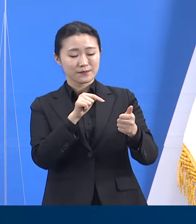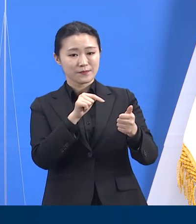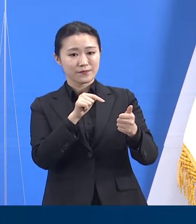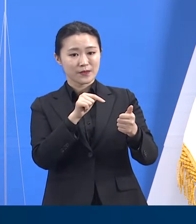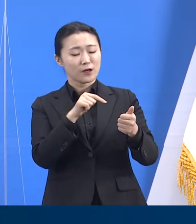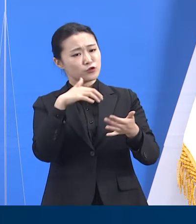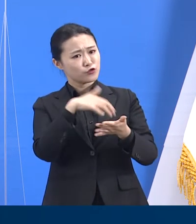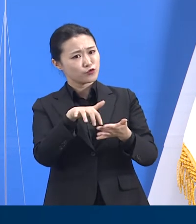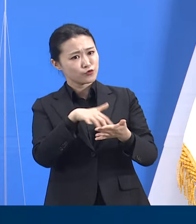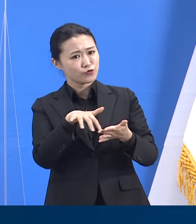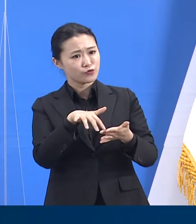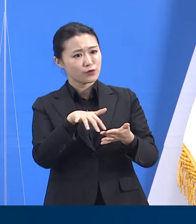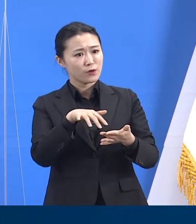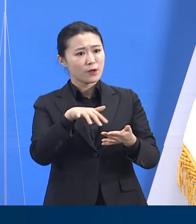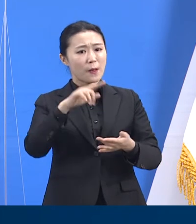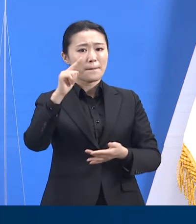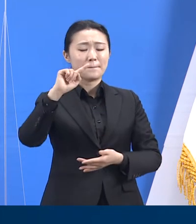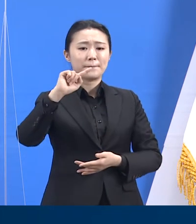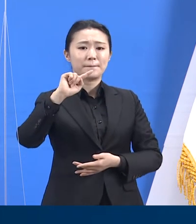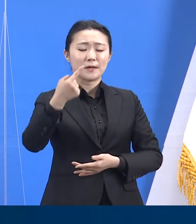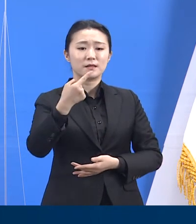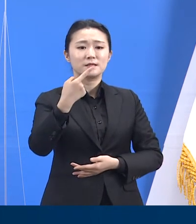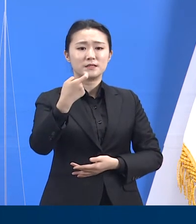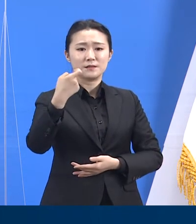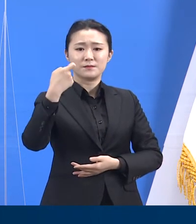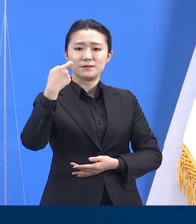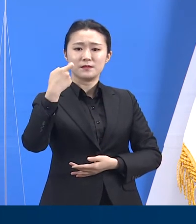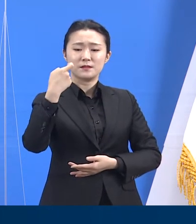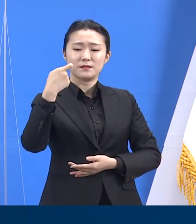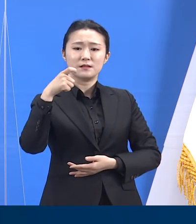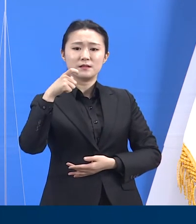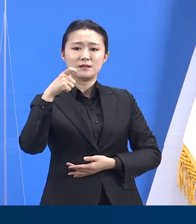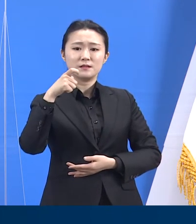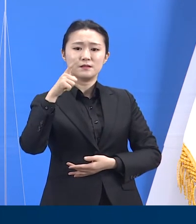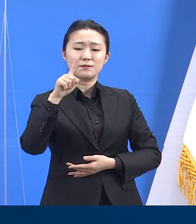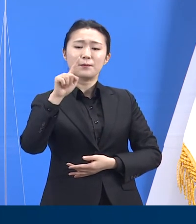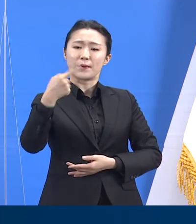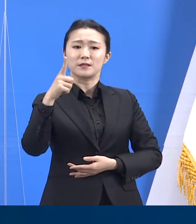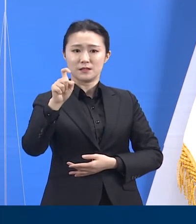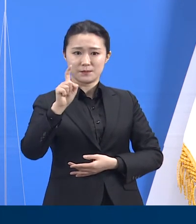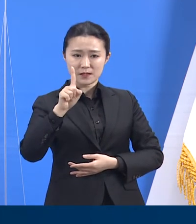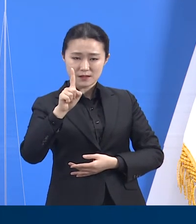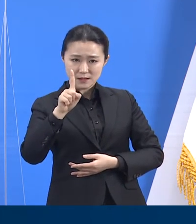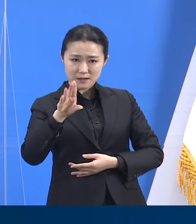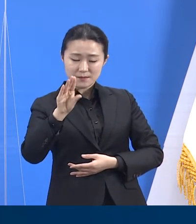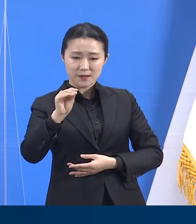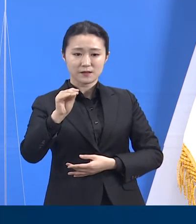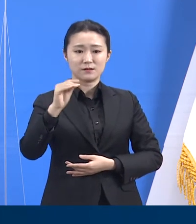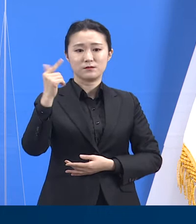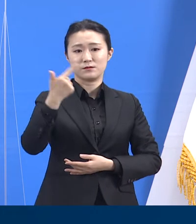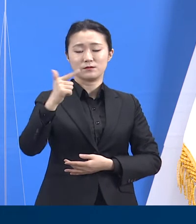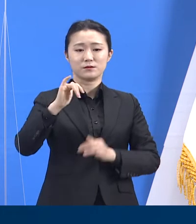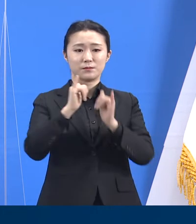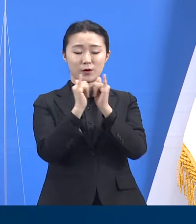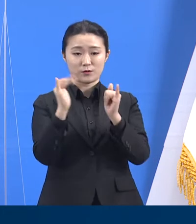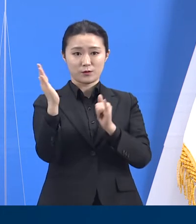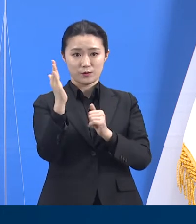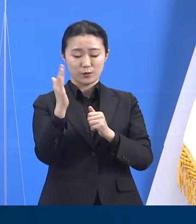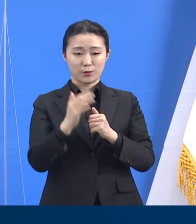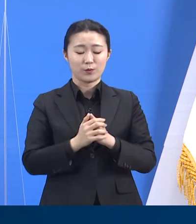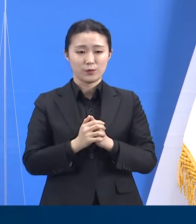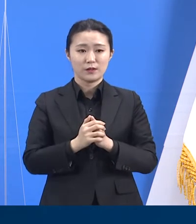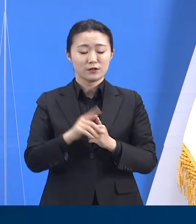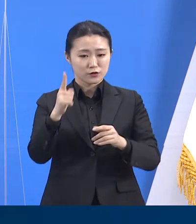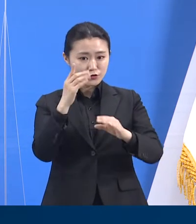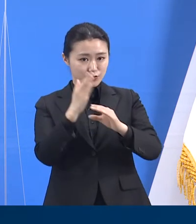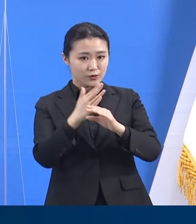111만 5,657명입니다. 이 중 27일 18시 기준 76만 9